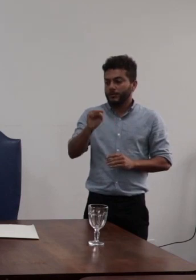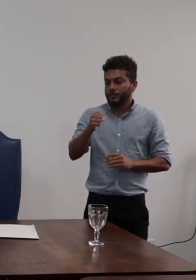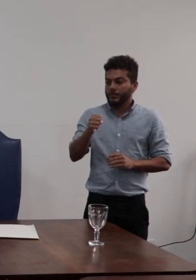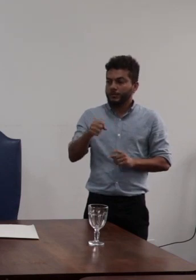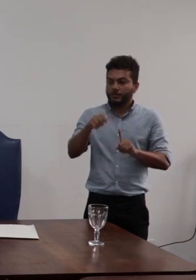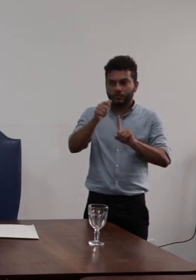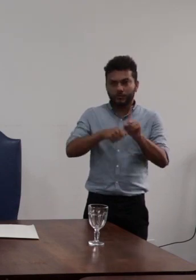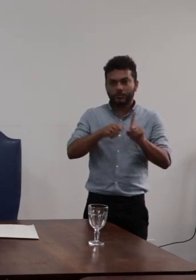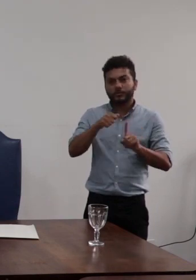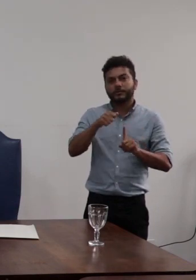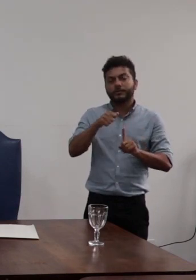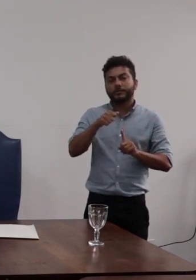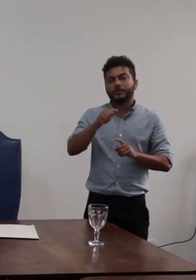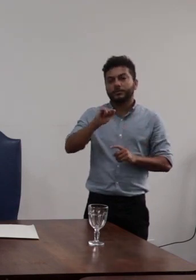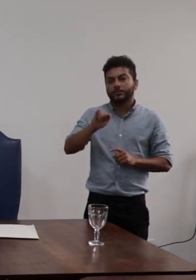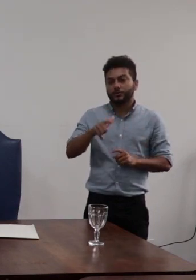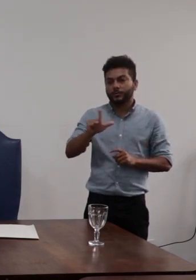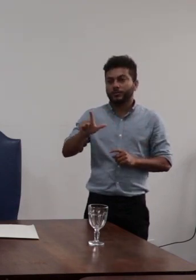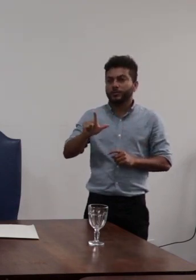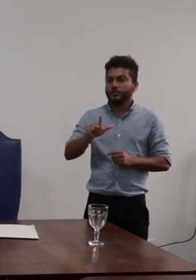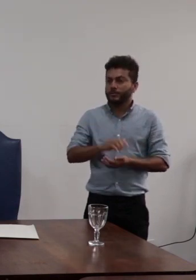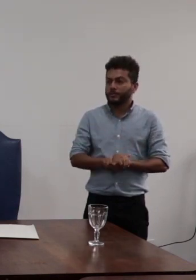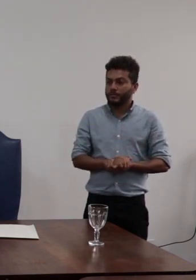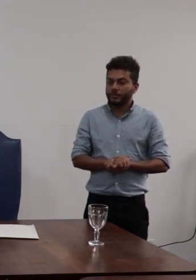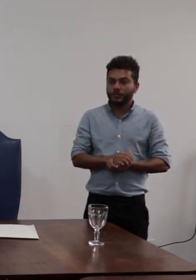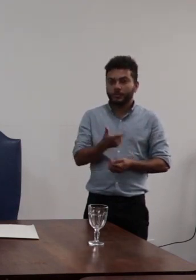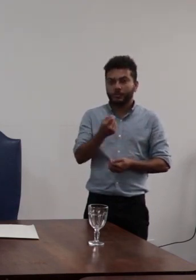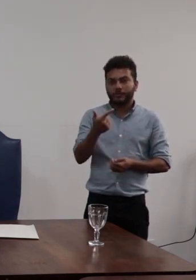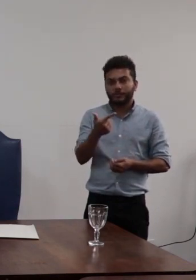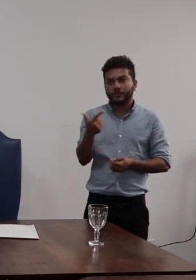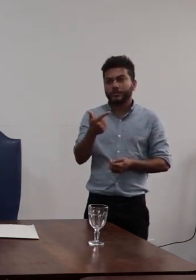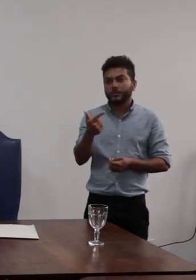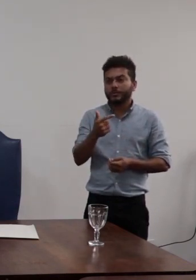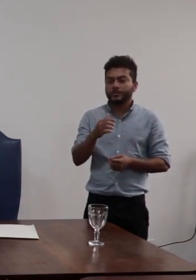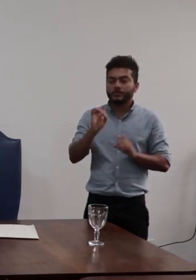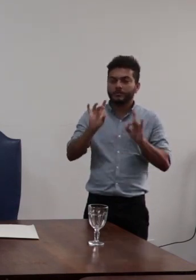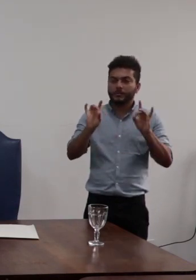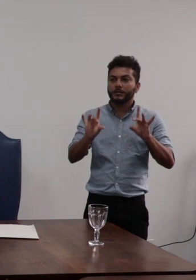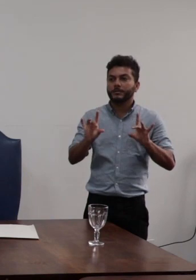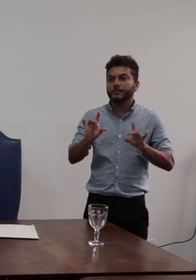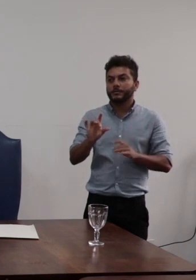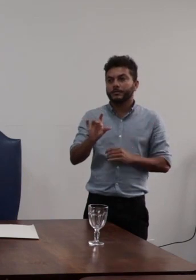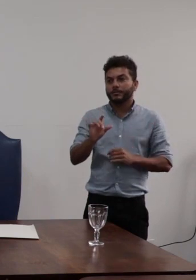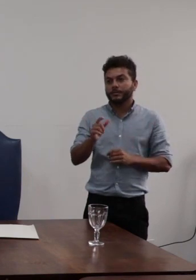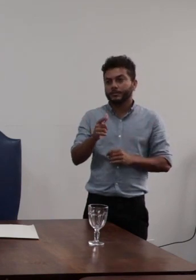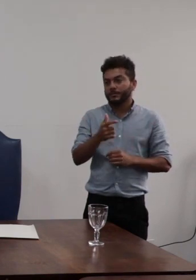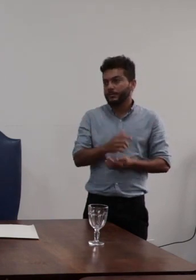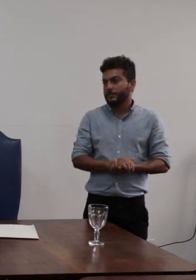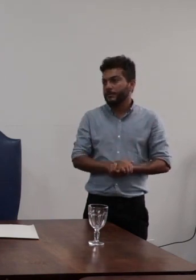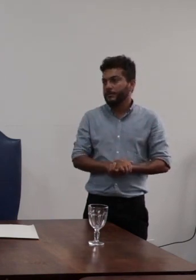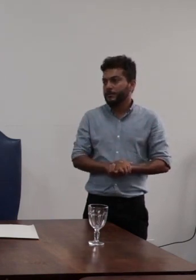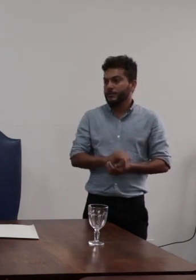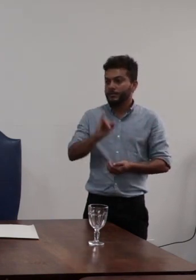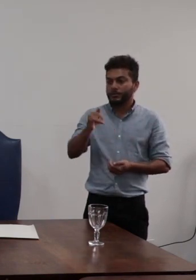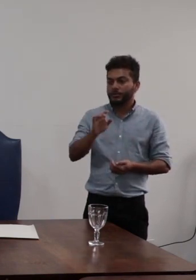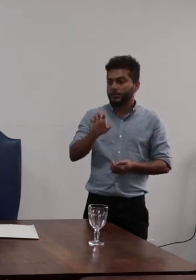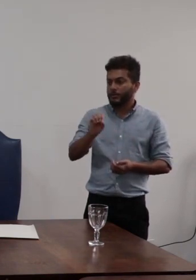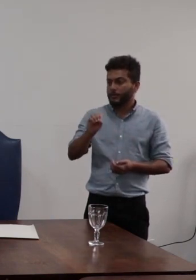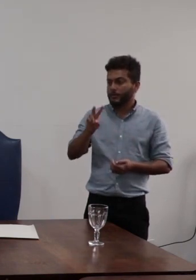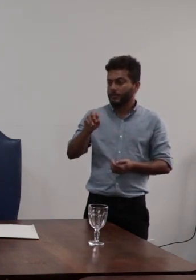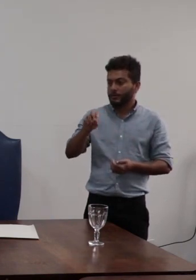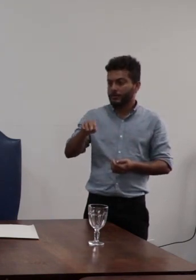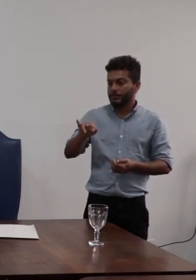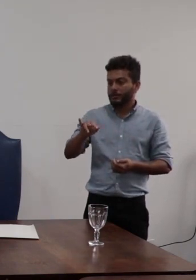julho de 2022 especialmente ao coordenador da Codim Giovanni Santana a Manoel Batatinha